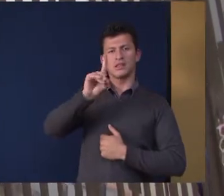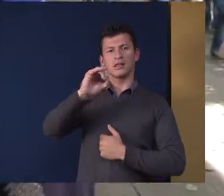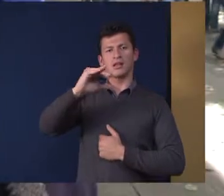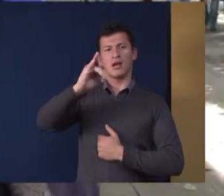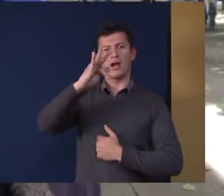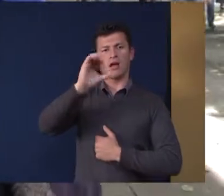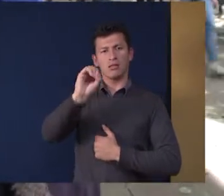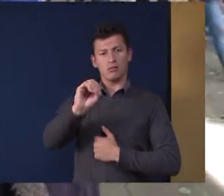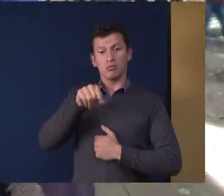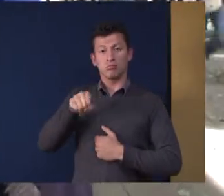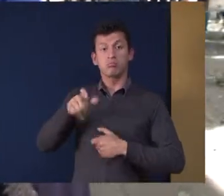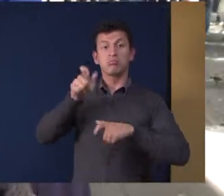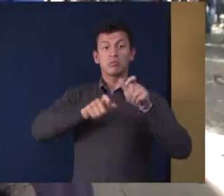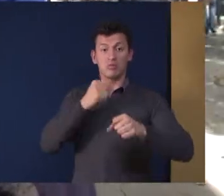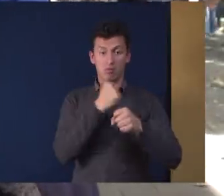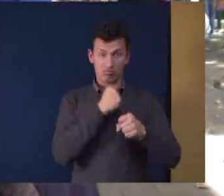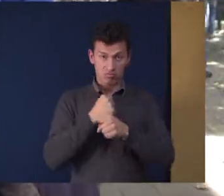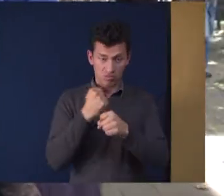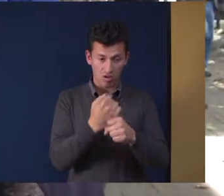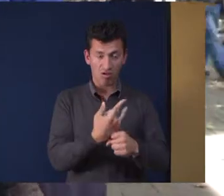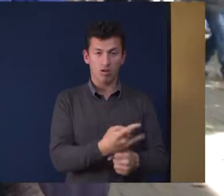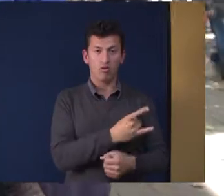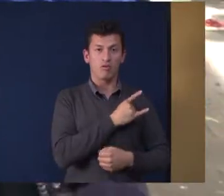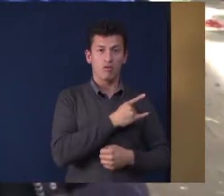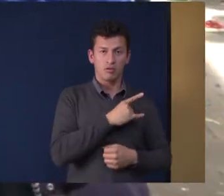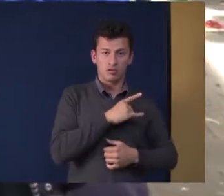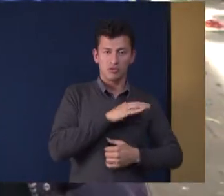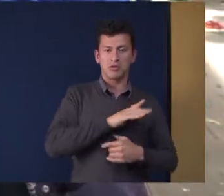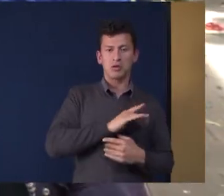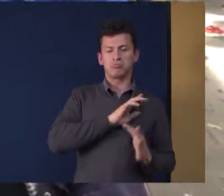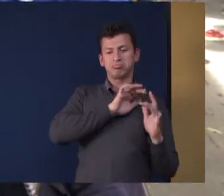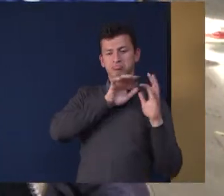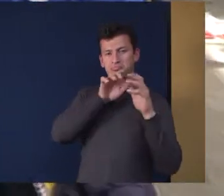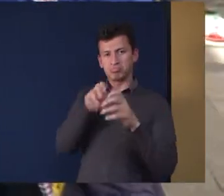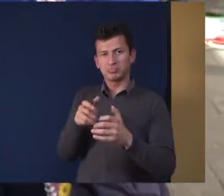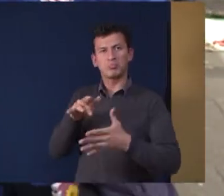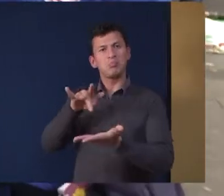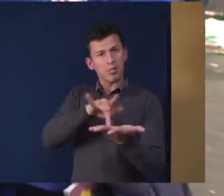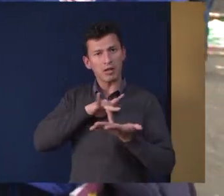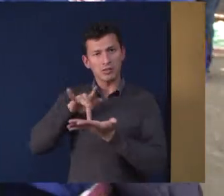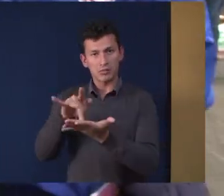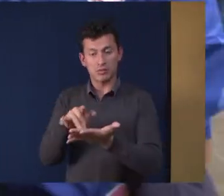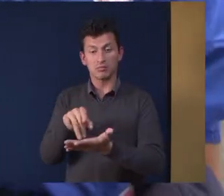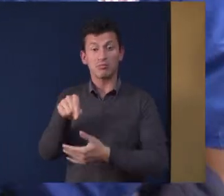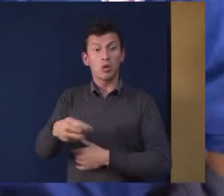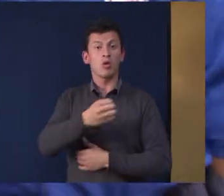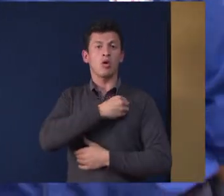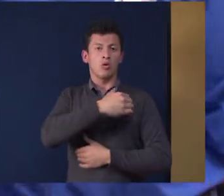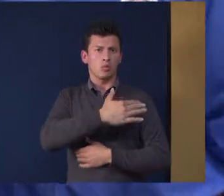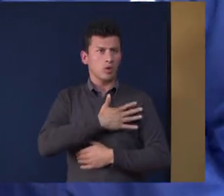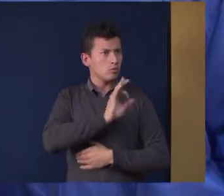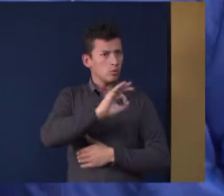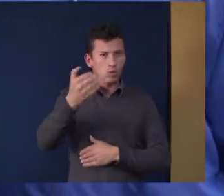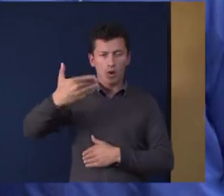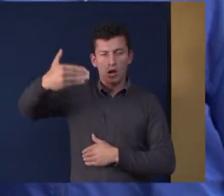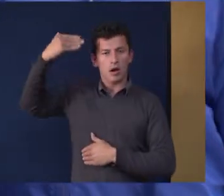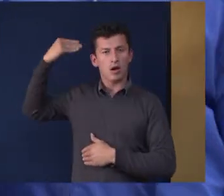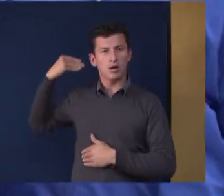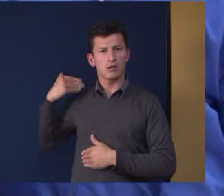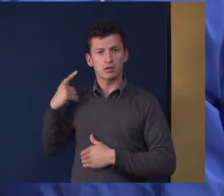administrativos y trabajadores oficiales Además que esto es una oportunidad maravillosa porque no se había visto Porque el ambiente se siente